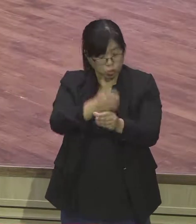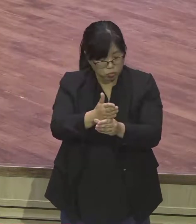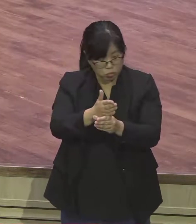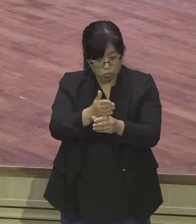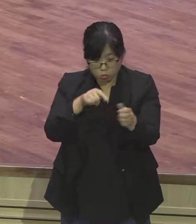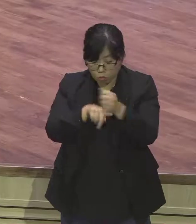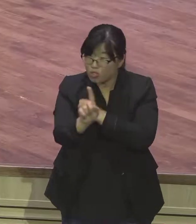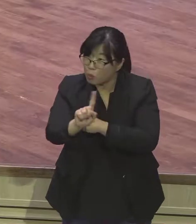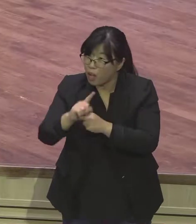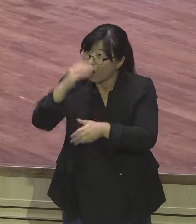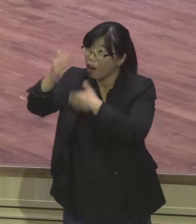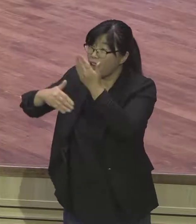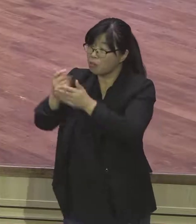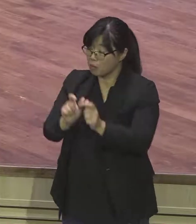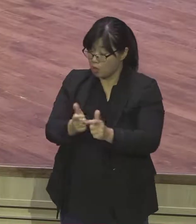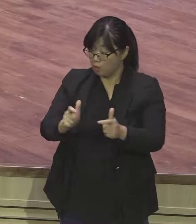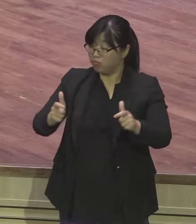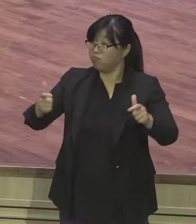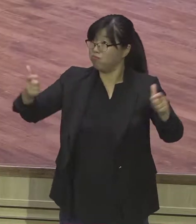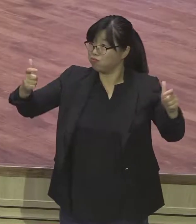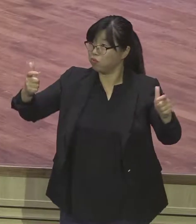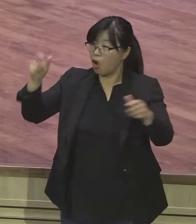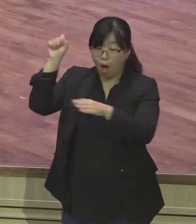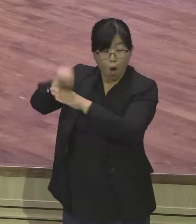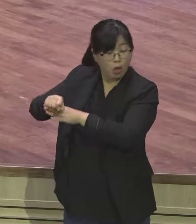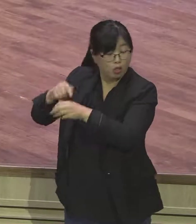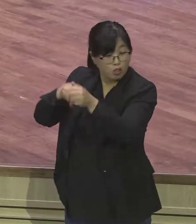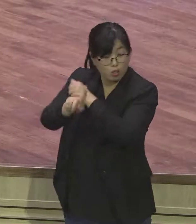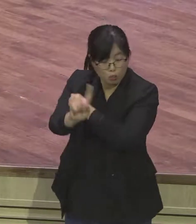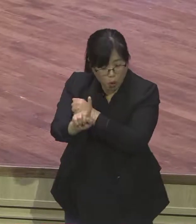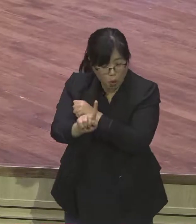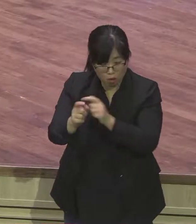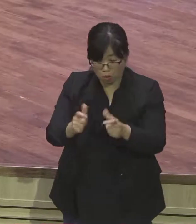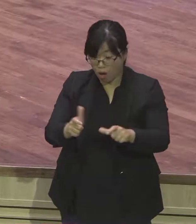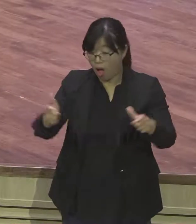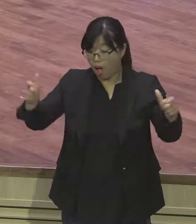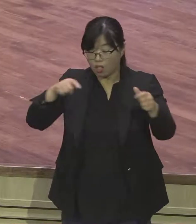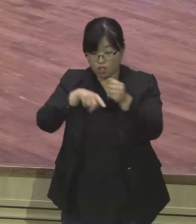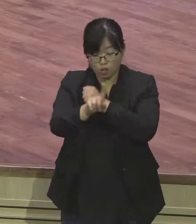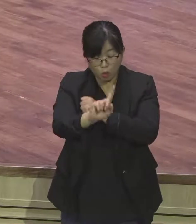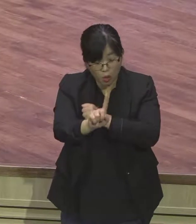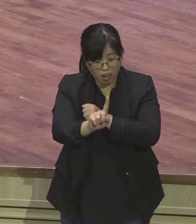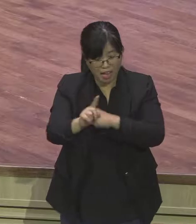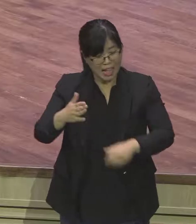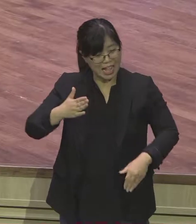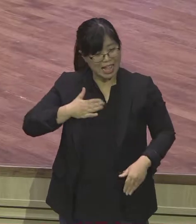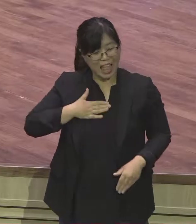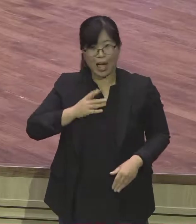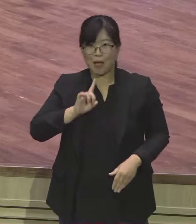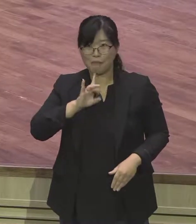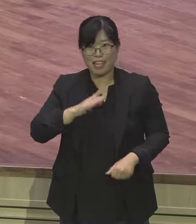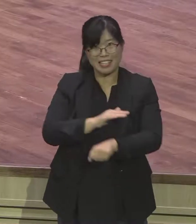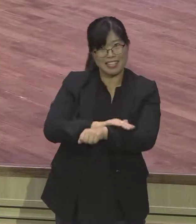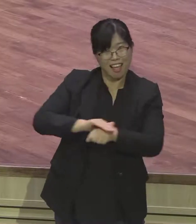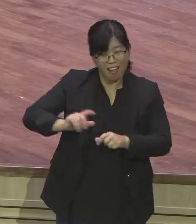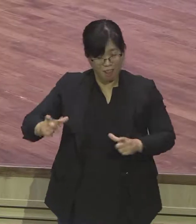교회 우리 영원교를 자꾸 이렇게 하나님이 축복하시는 이유는 넓혀가라. 우리가 본당 헌낭이라는 이런 미션이 있지만은